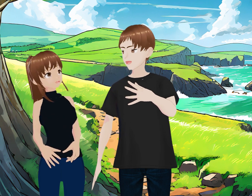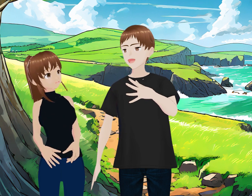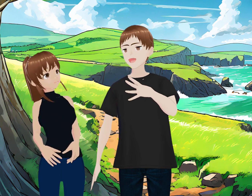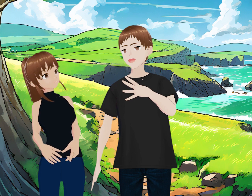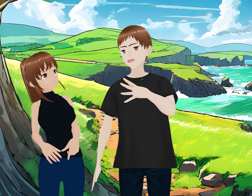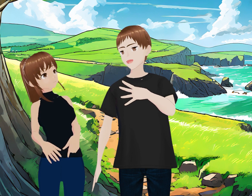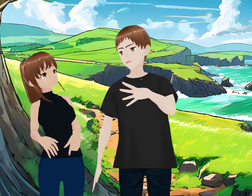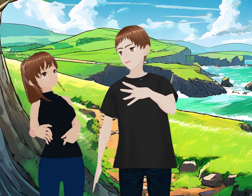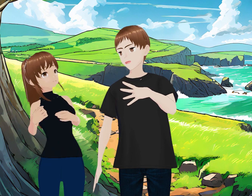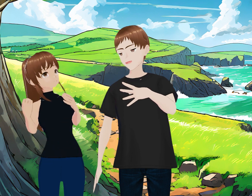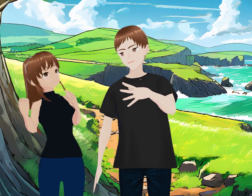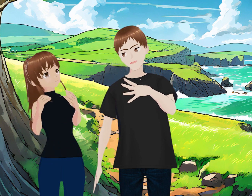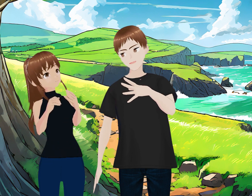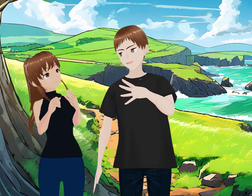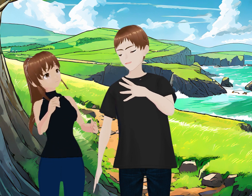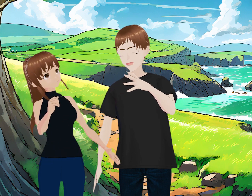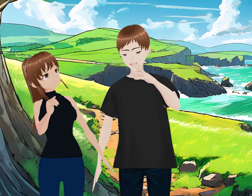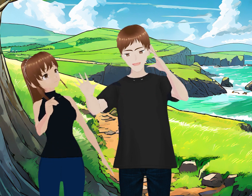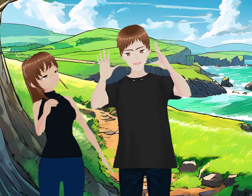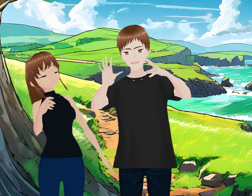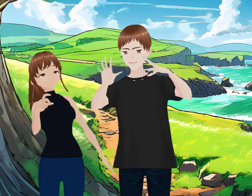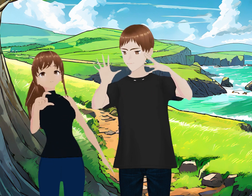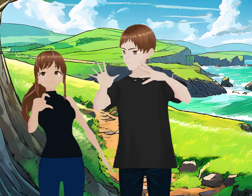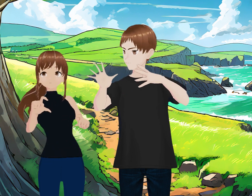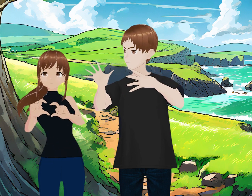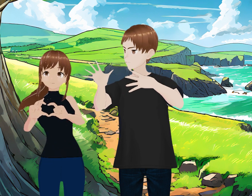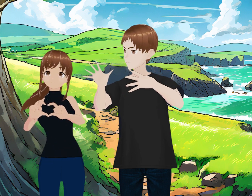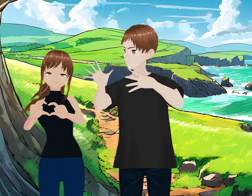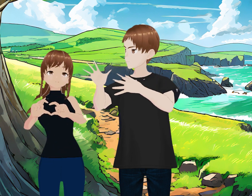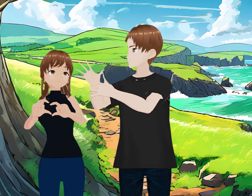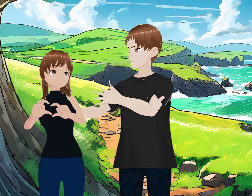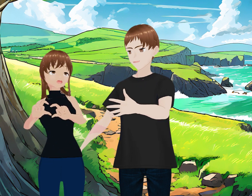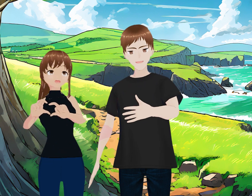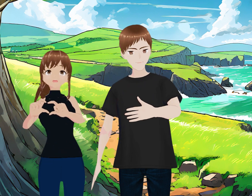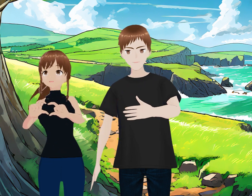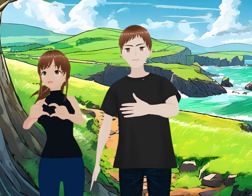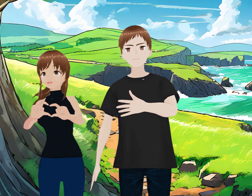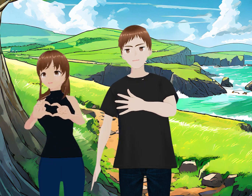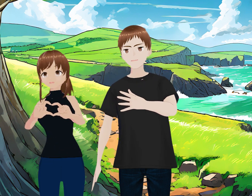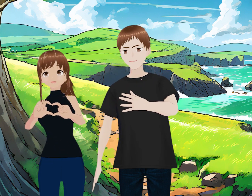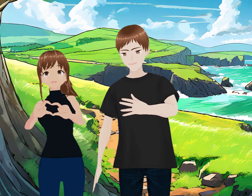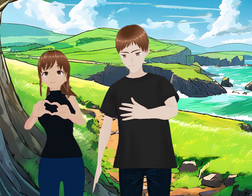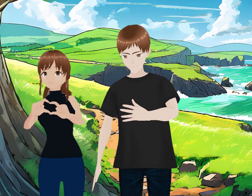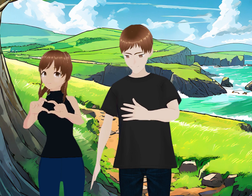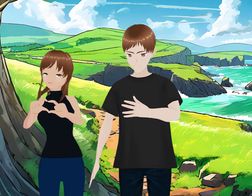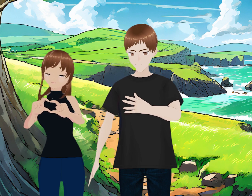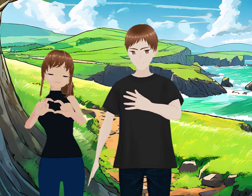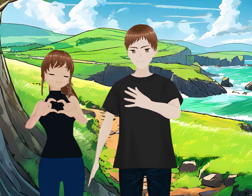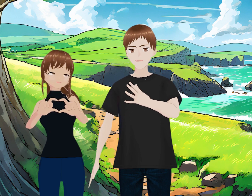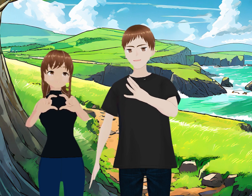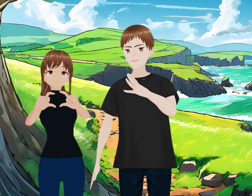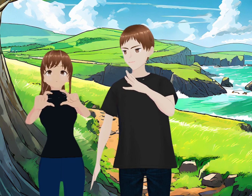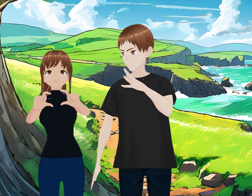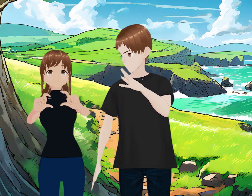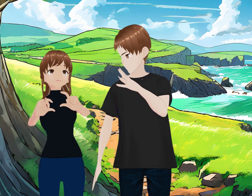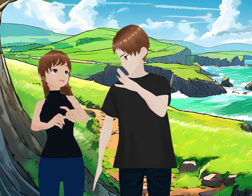literalmente. Pero le echan mucho corazón y se nota y se siente tú cuando ves esas historias. Honestamente, muy padres. Totalmente. Pero